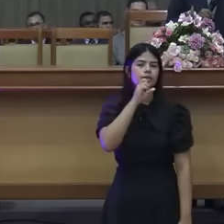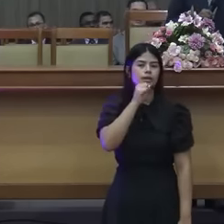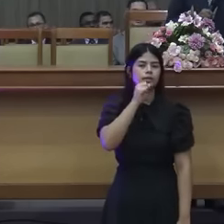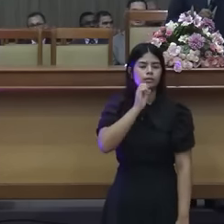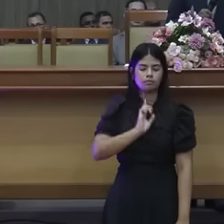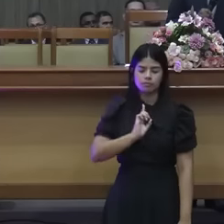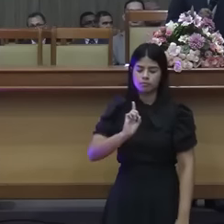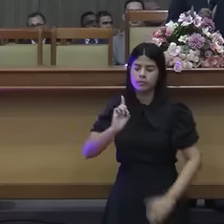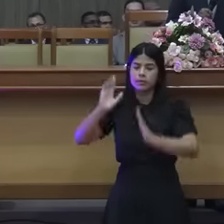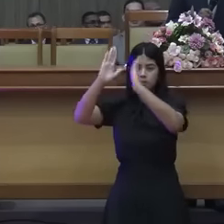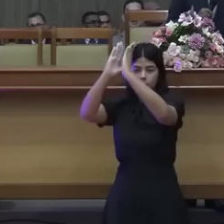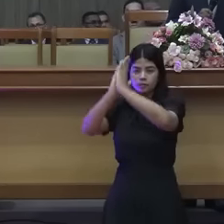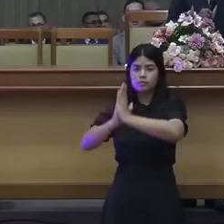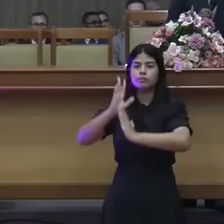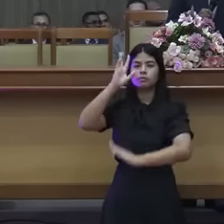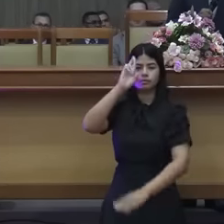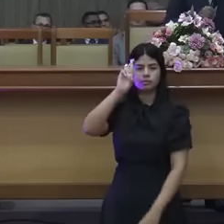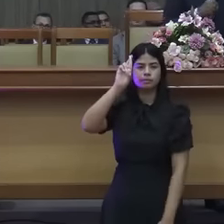Lembra do quê?